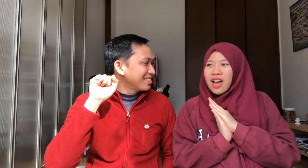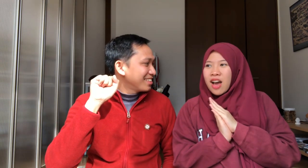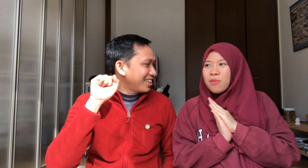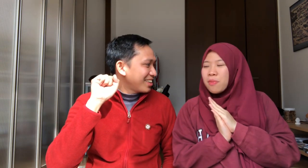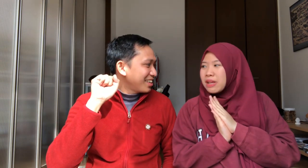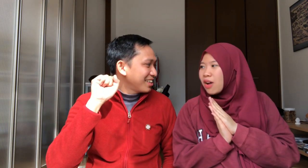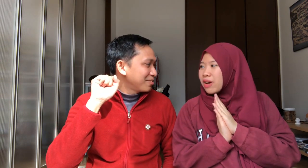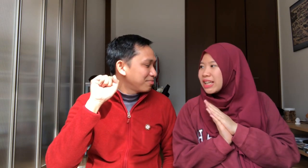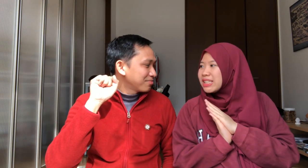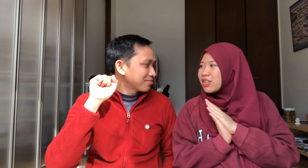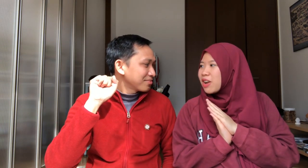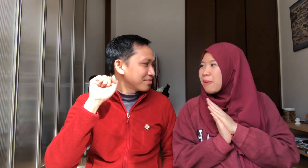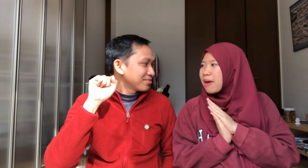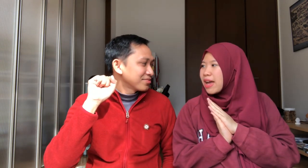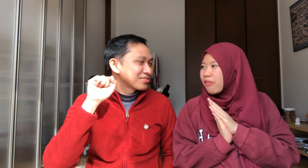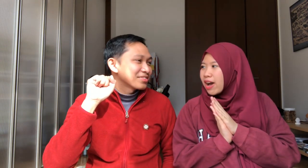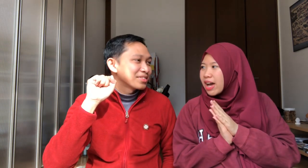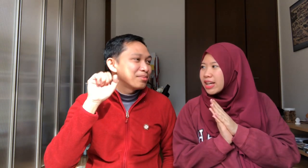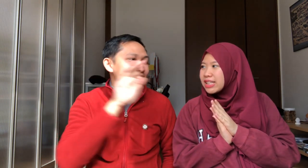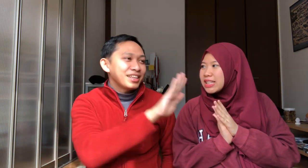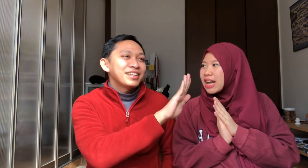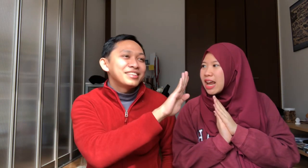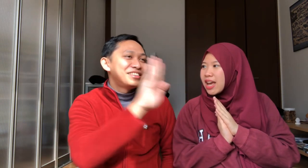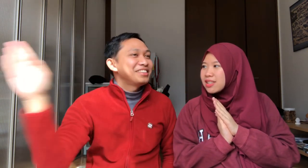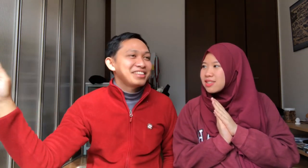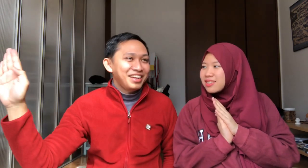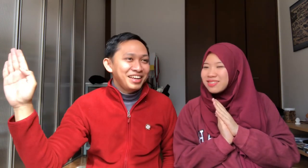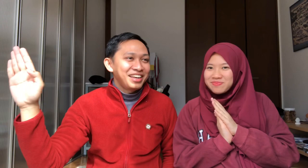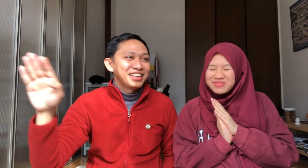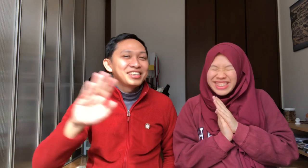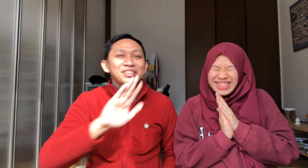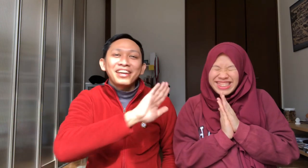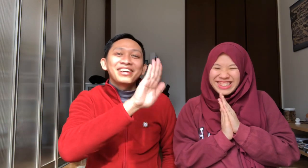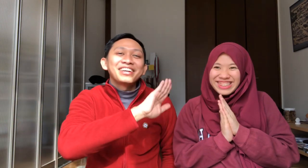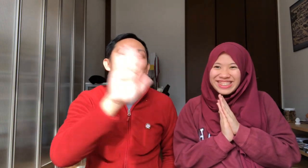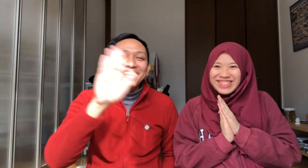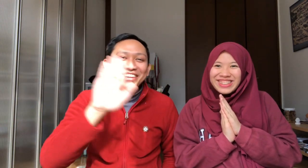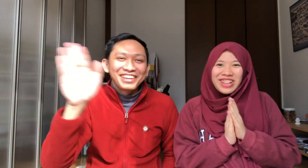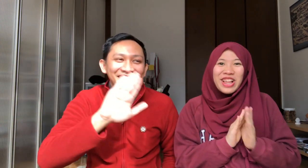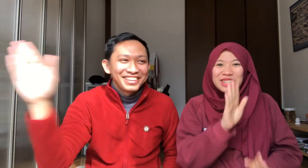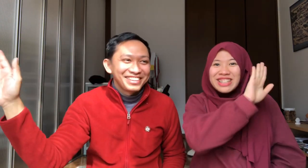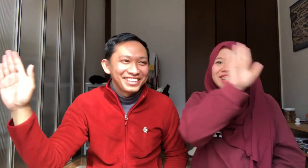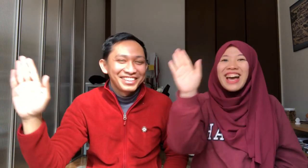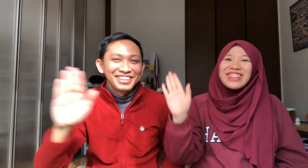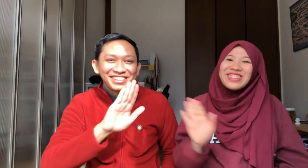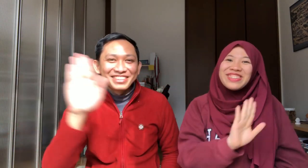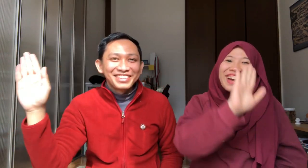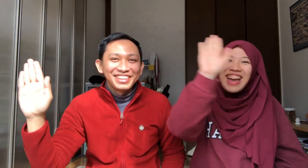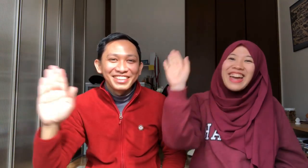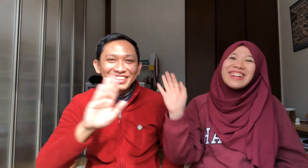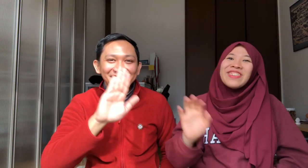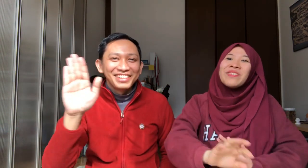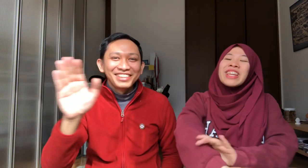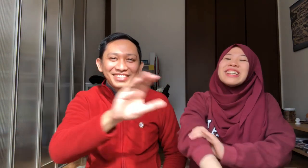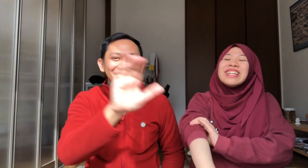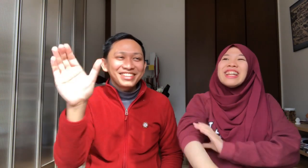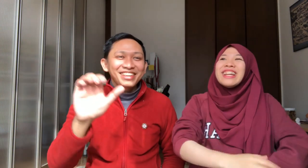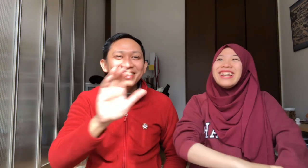Aku mau bilang Watashi no namai Waduh, kade Disa Itu kayak Enggak Selesai Talk to my hand Selesai